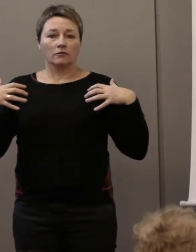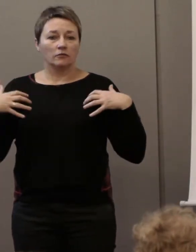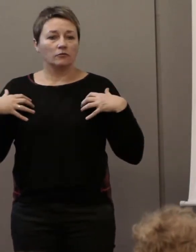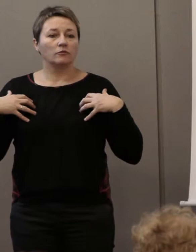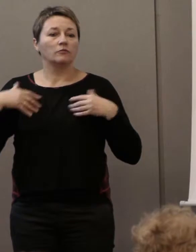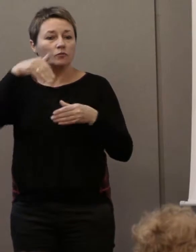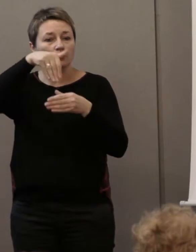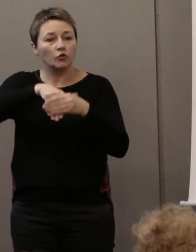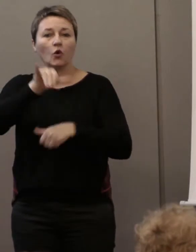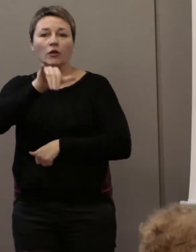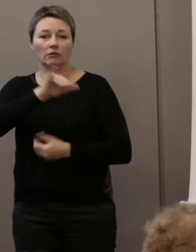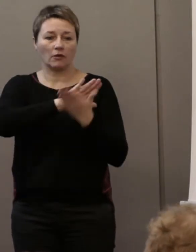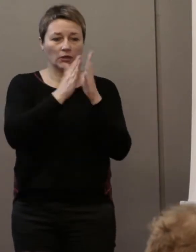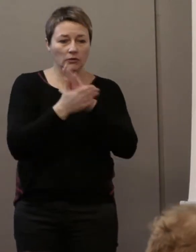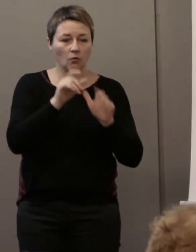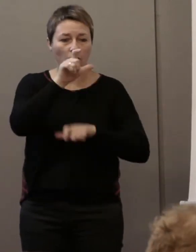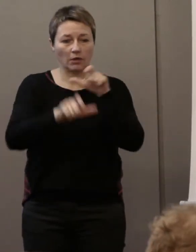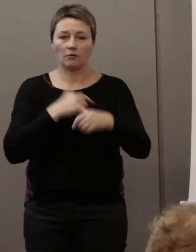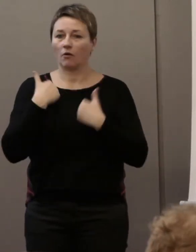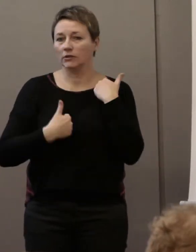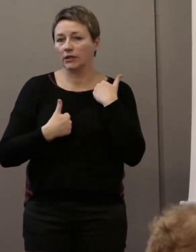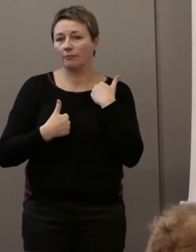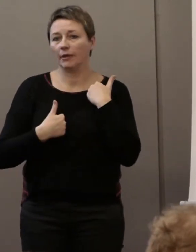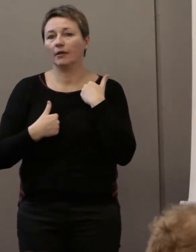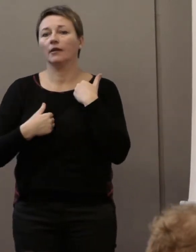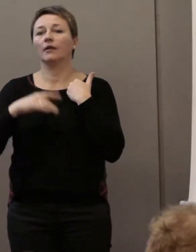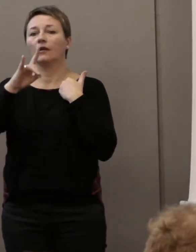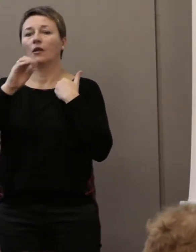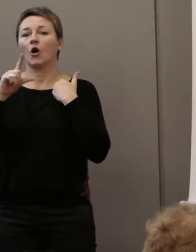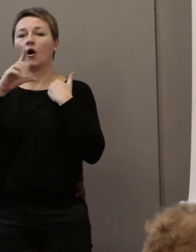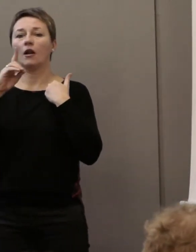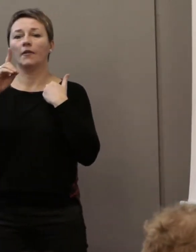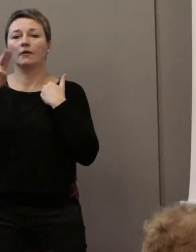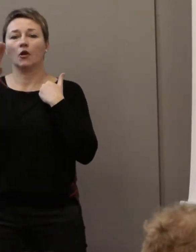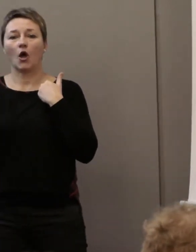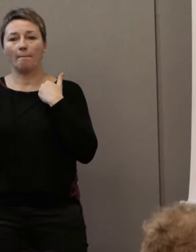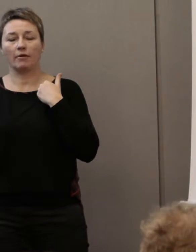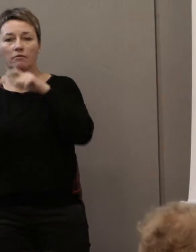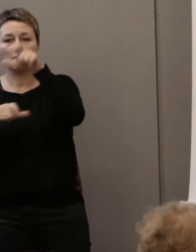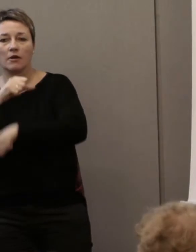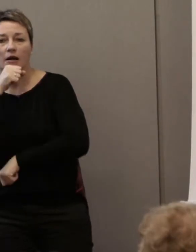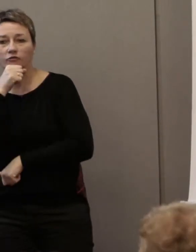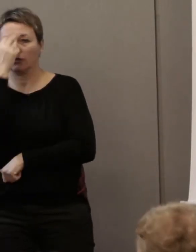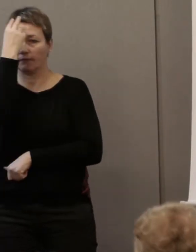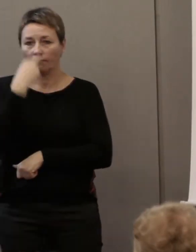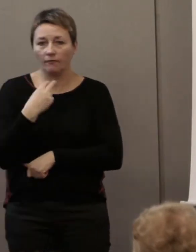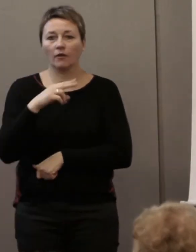réunit à la fois les associations de personnes handicapées comme Old Off pour les personnes âgées, Valentin, lui,